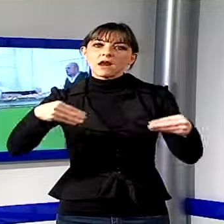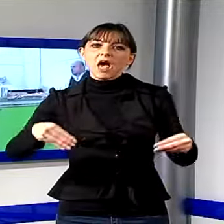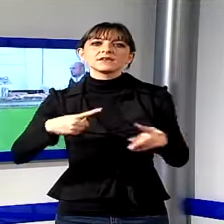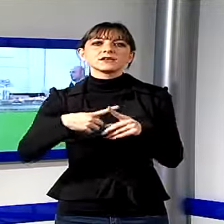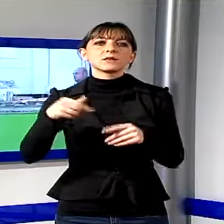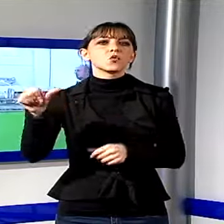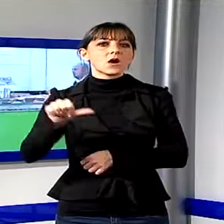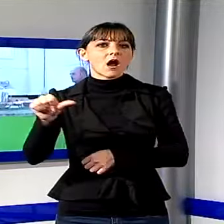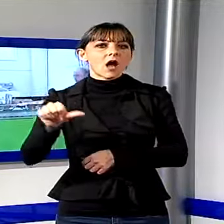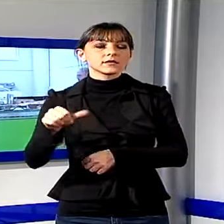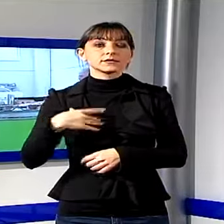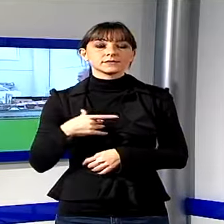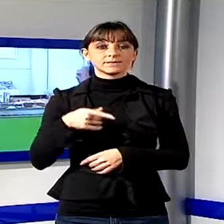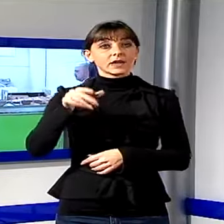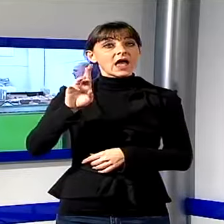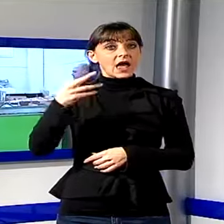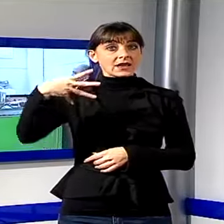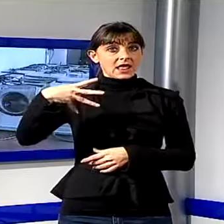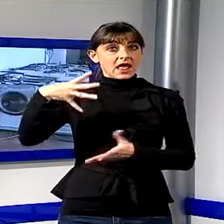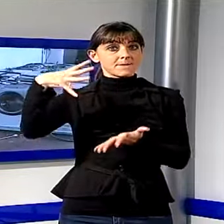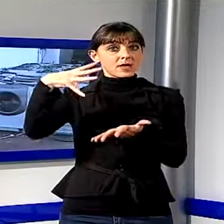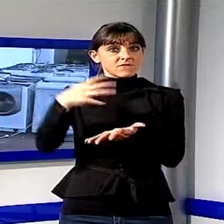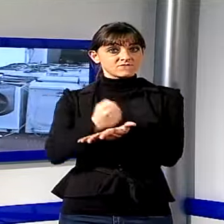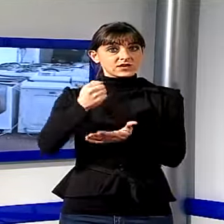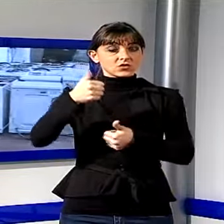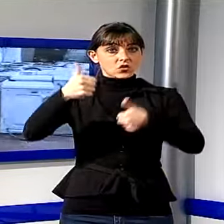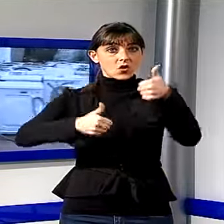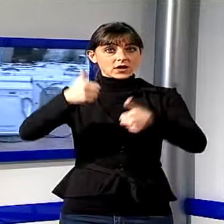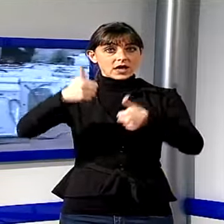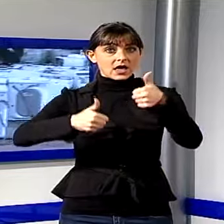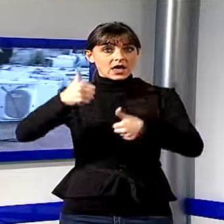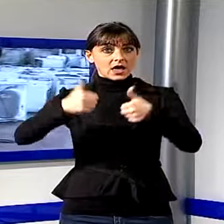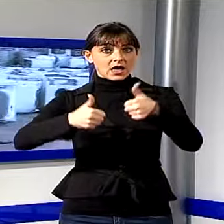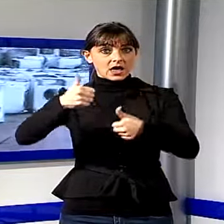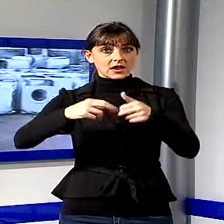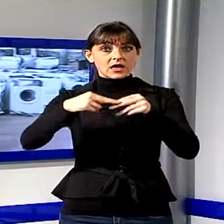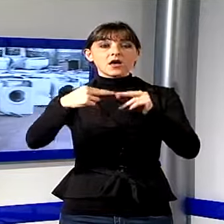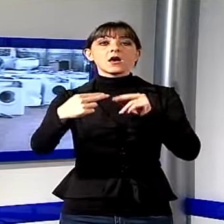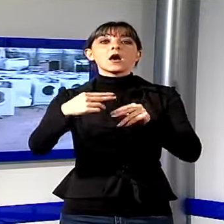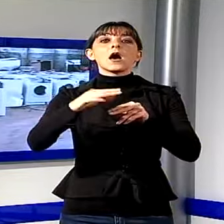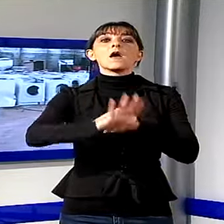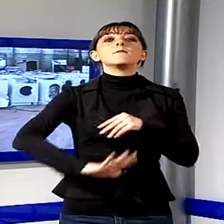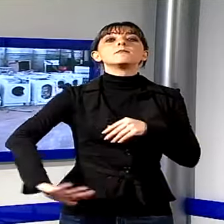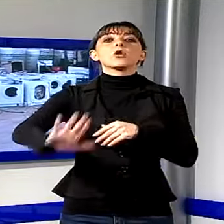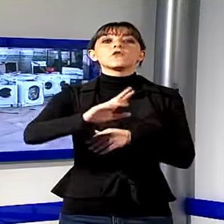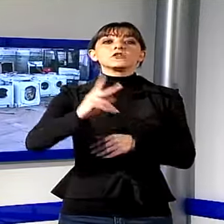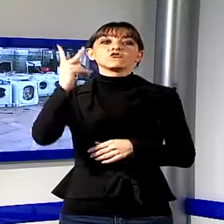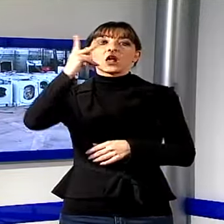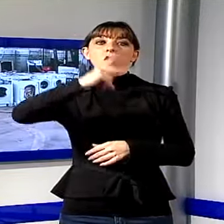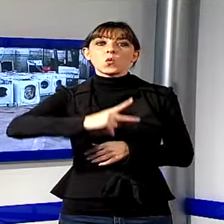RM ha vinto l'appalto indetto dal consorzio Ecodom per l'intera provincia di Lucca per il recupero dei grandi elettrodomestici come